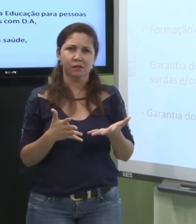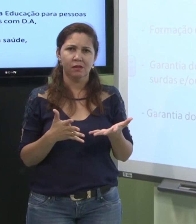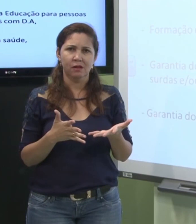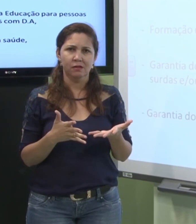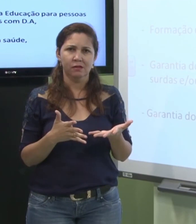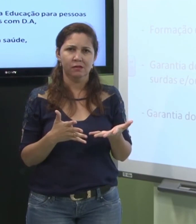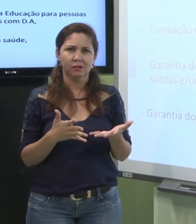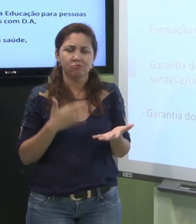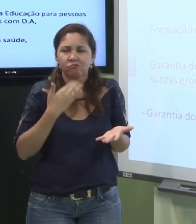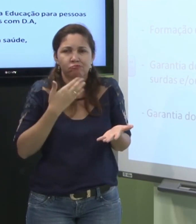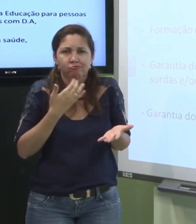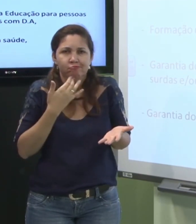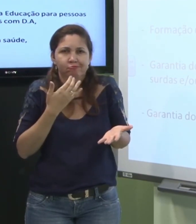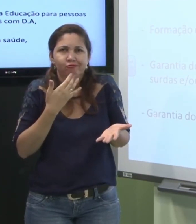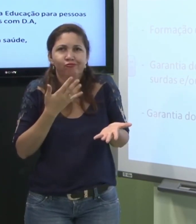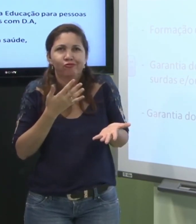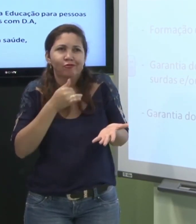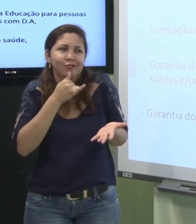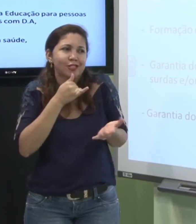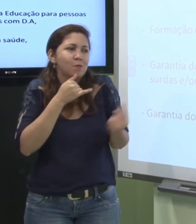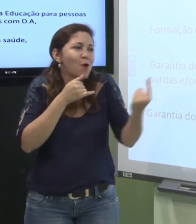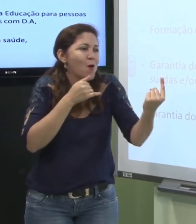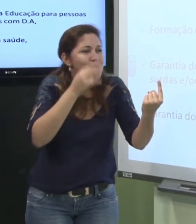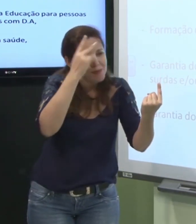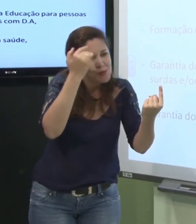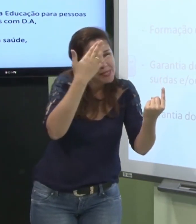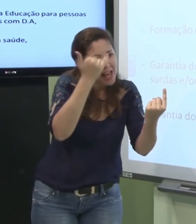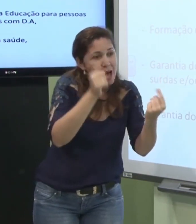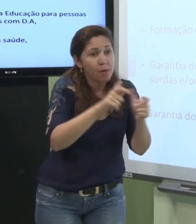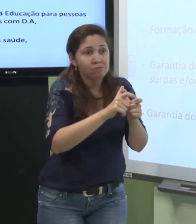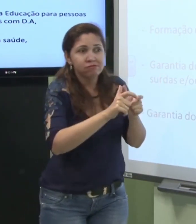sinais não é só uma pessoa saber língua de sinais